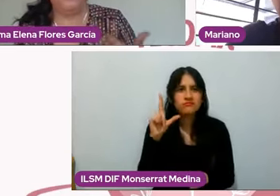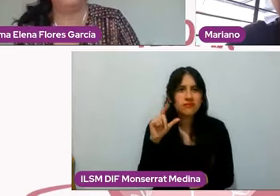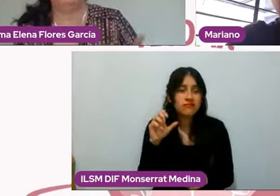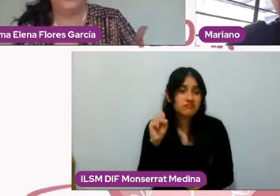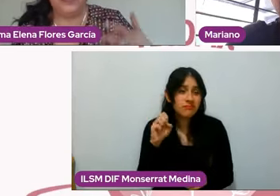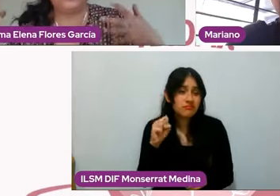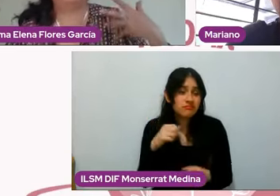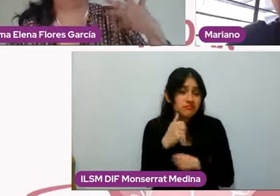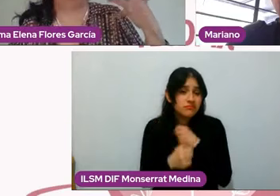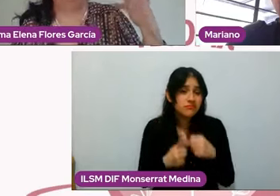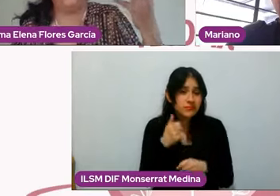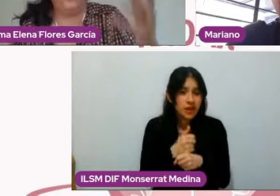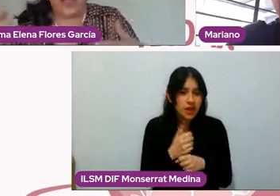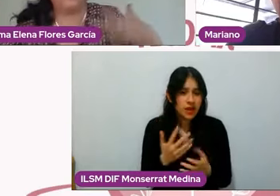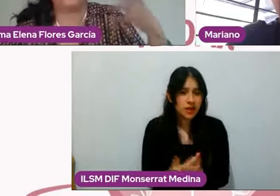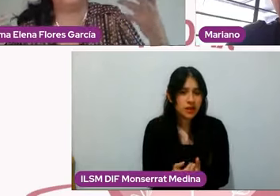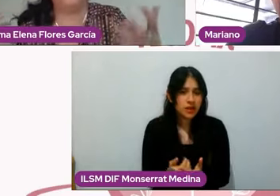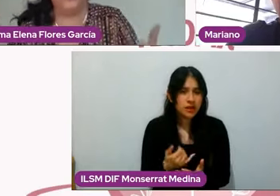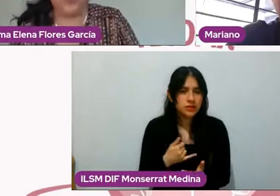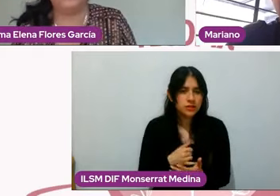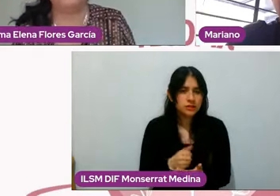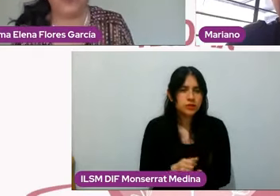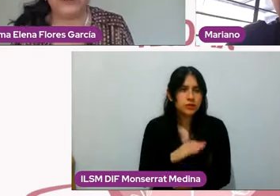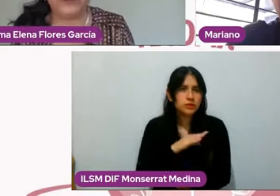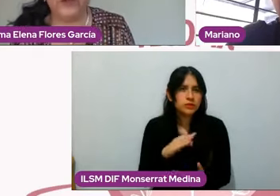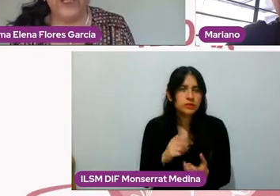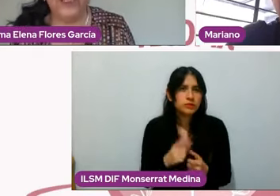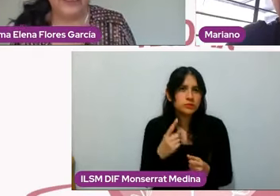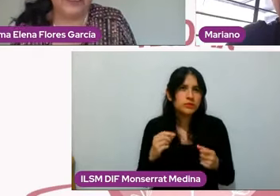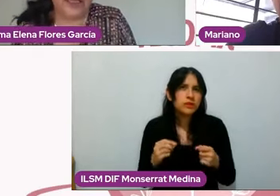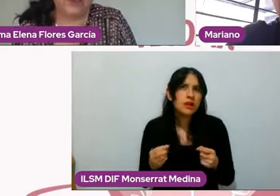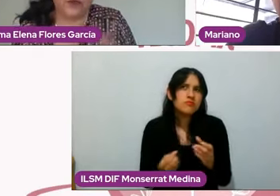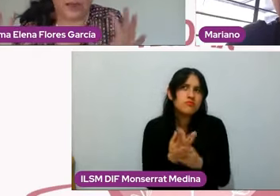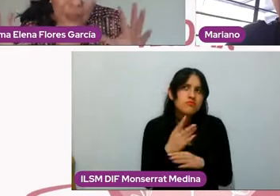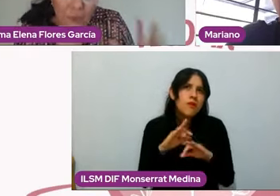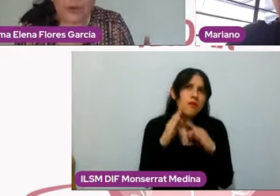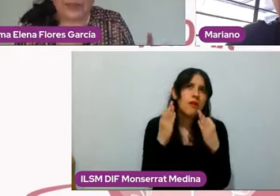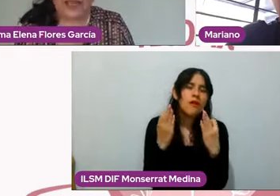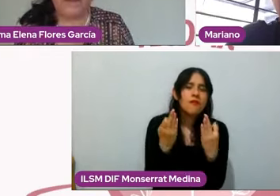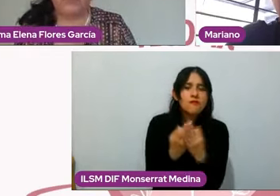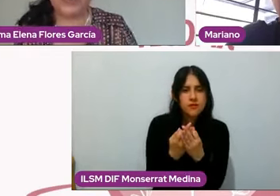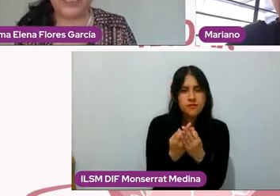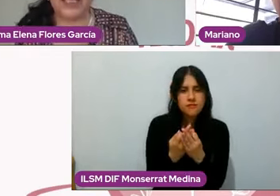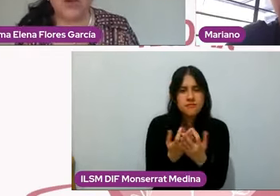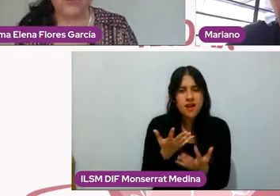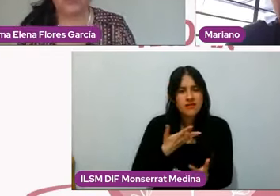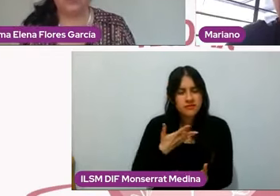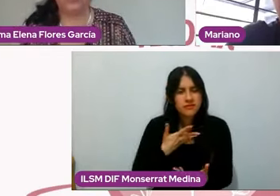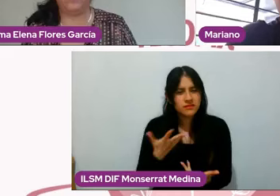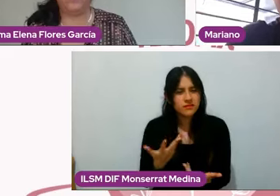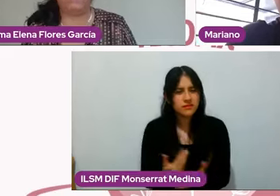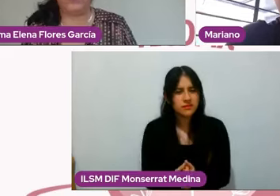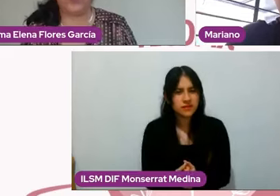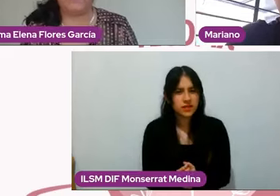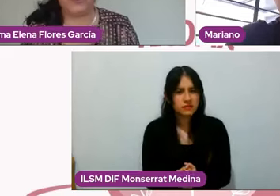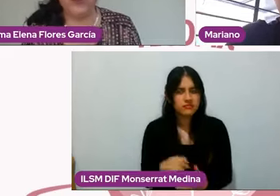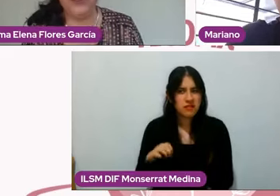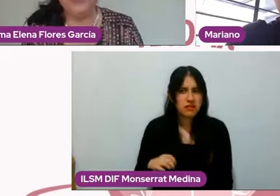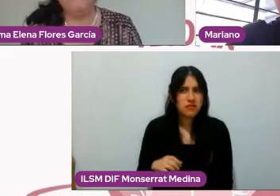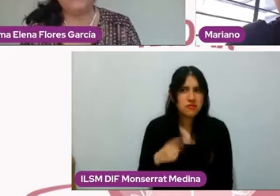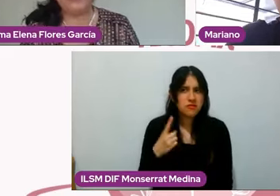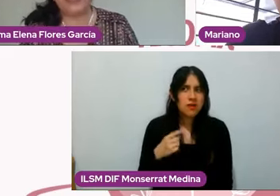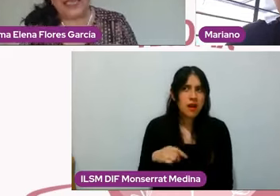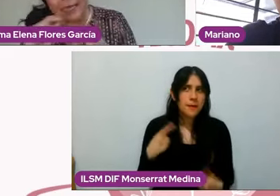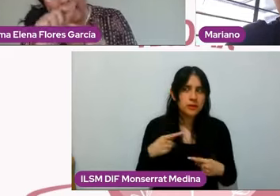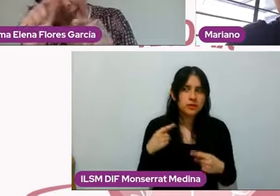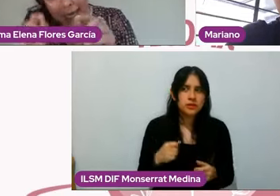¿Se puede reconfigurar o reconfigurar después de los 60 años? Habla de una etapa, un estadio de adulto, de persona mayor.